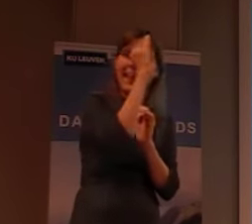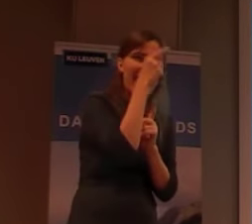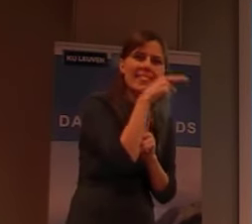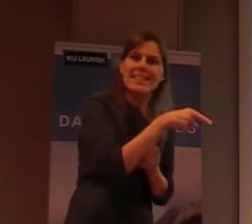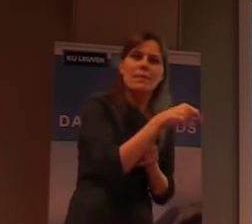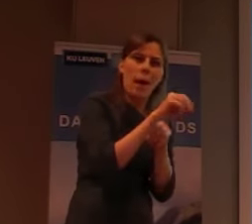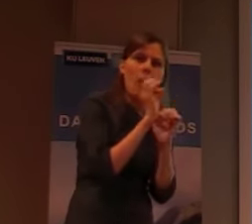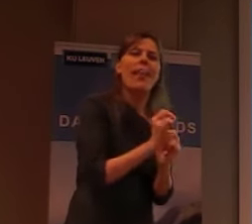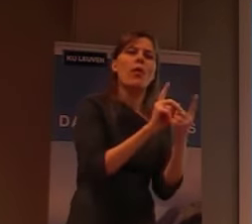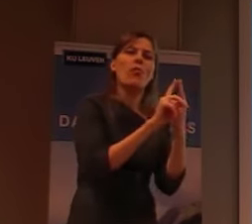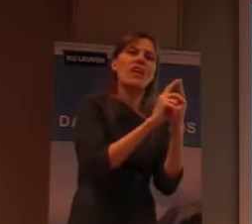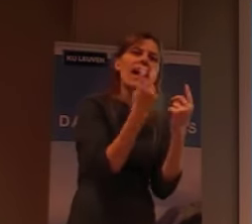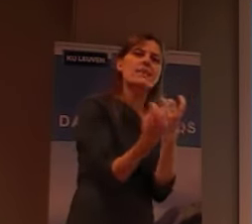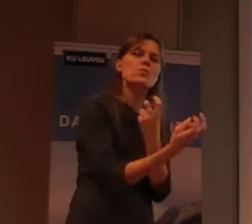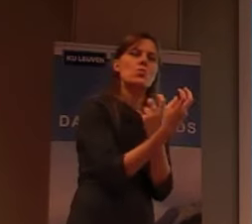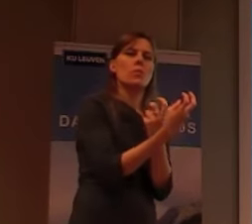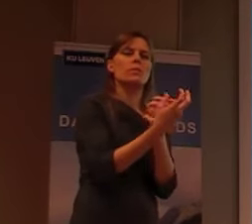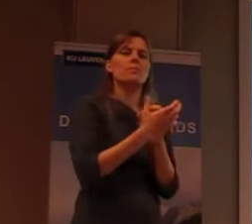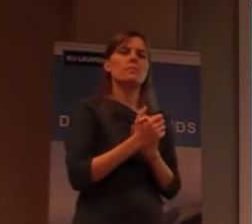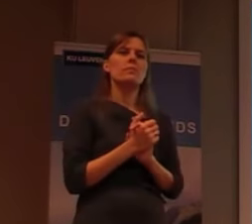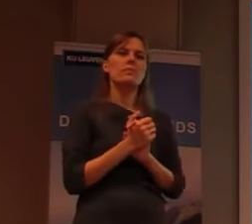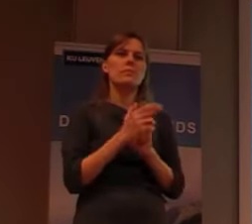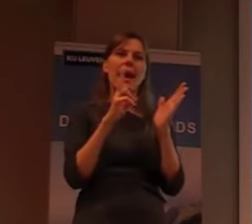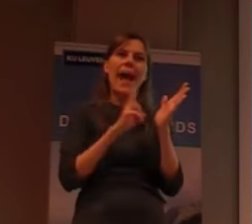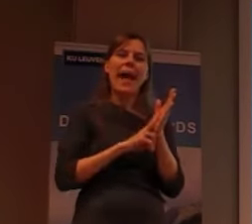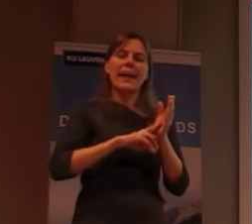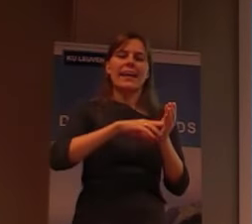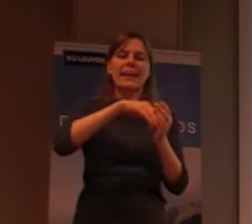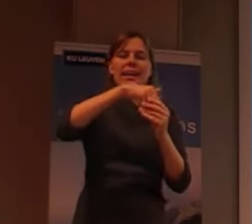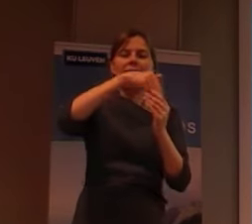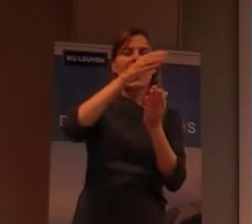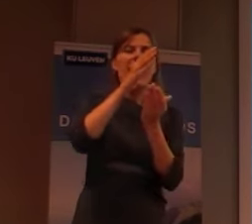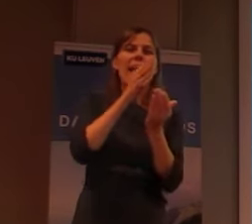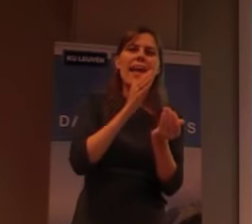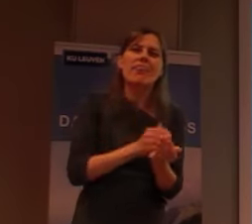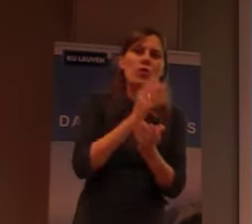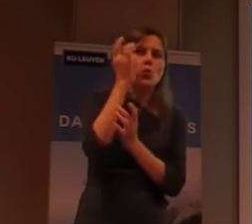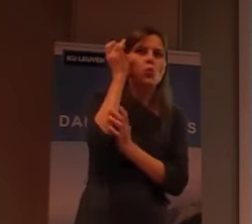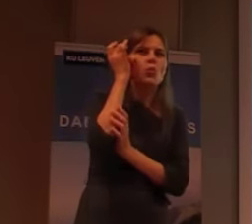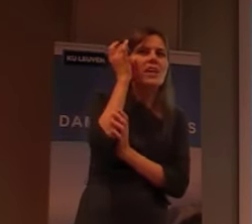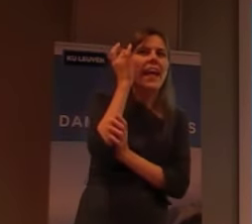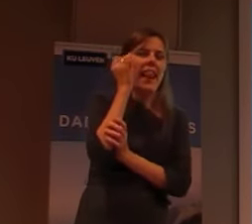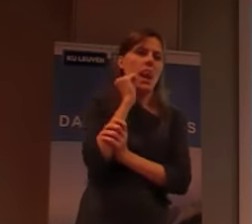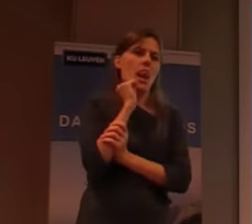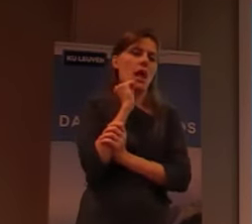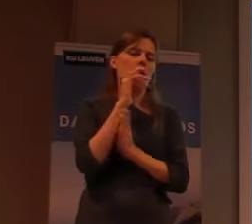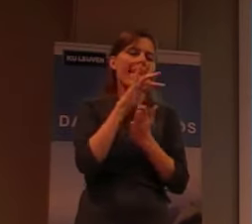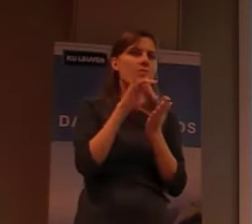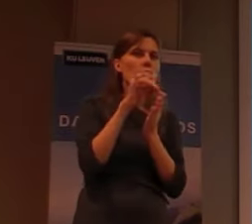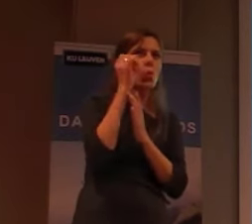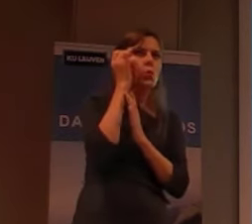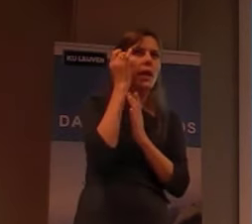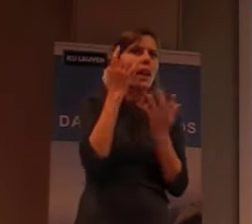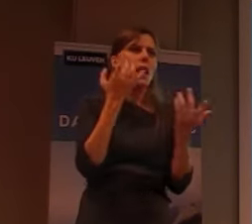Eigenlijk op een manier, die zeer intercultureel is, die zeer geëngageerd is. en, tegelijkertijd,